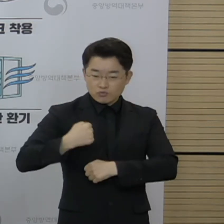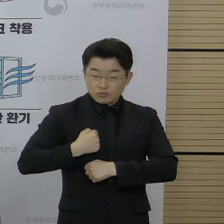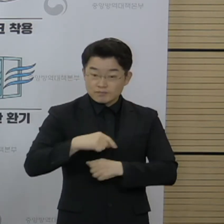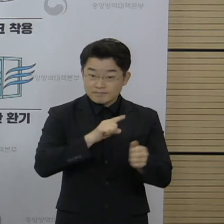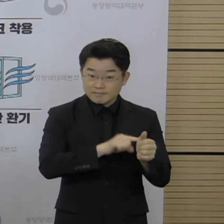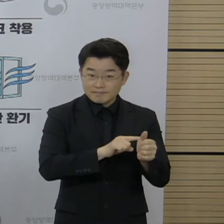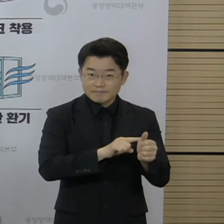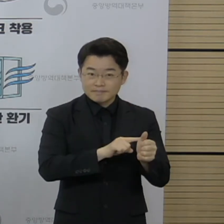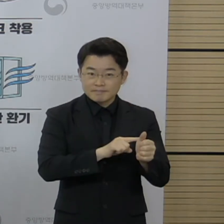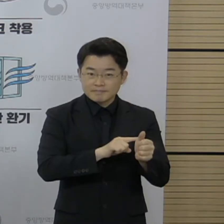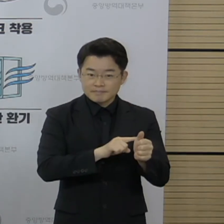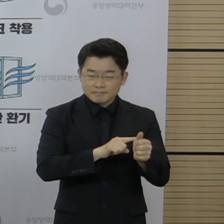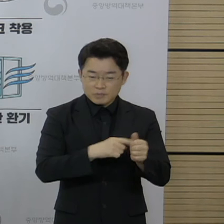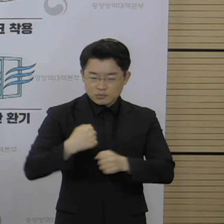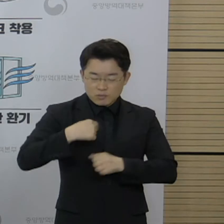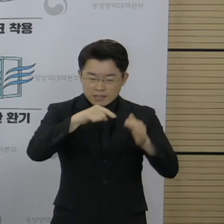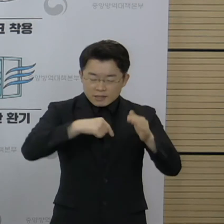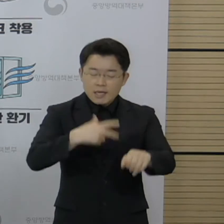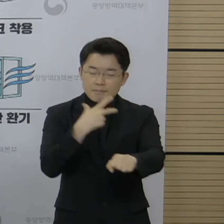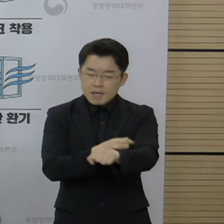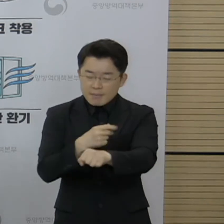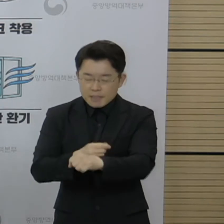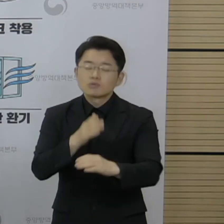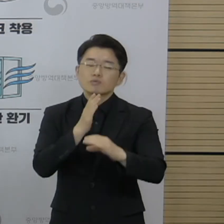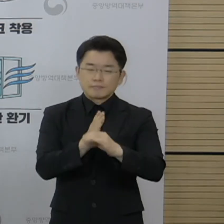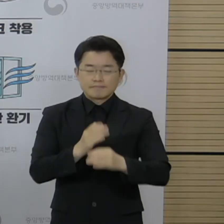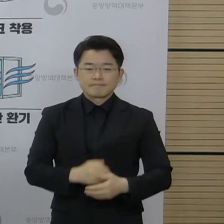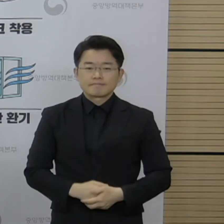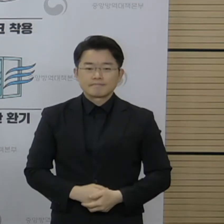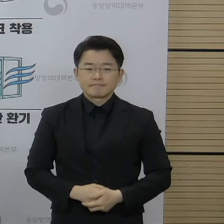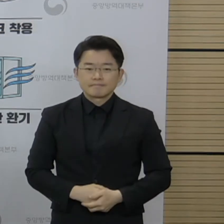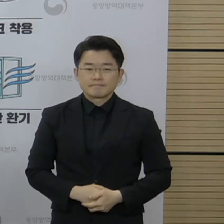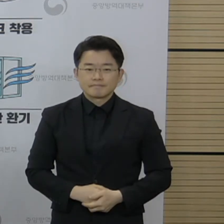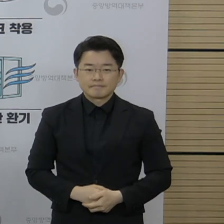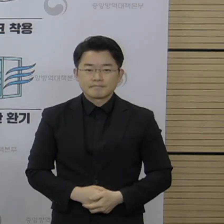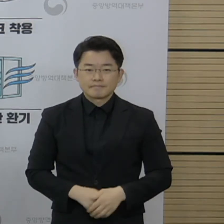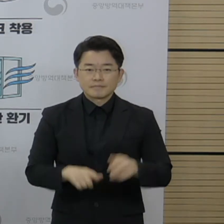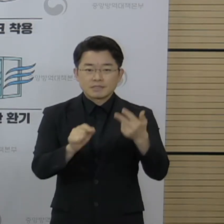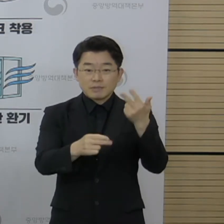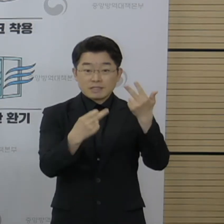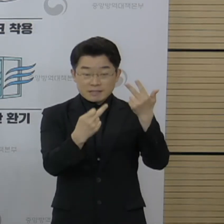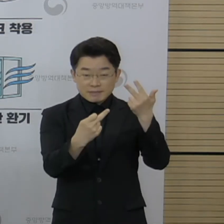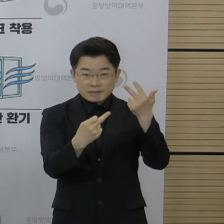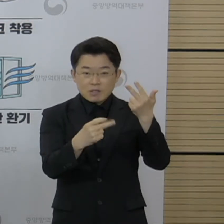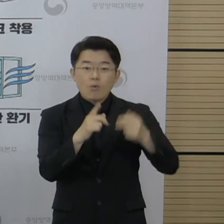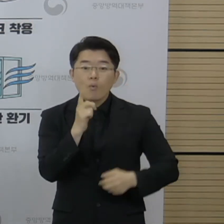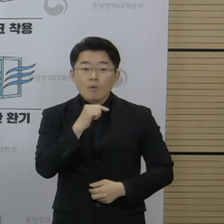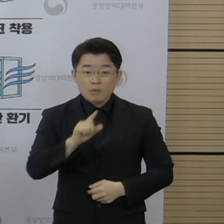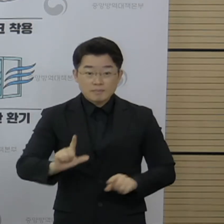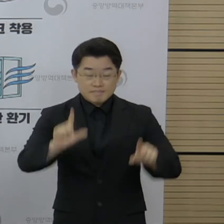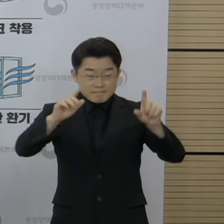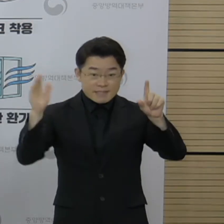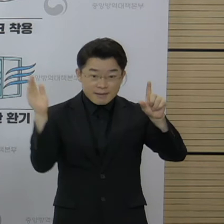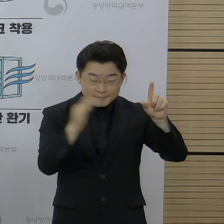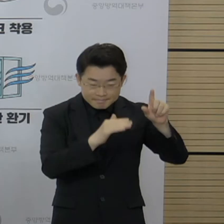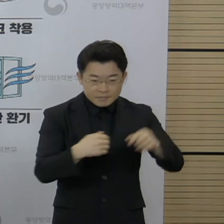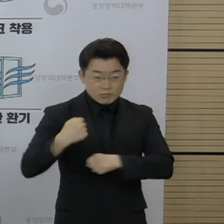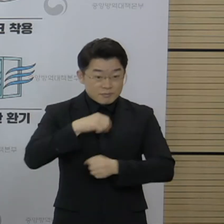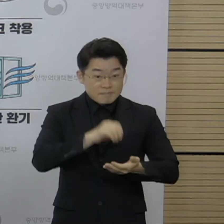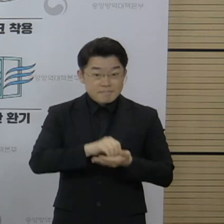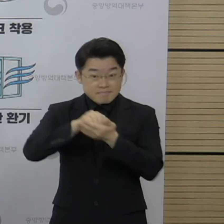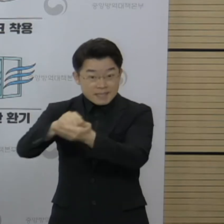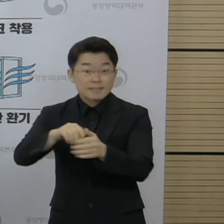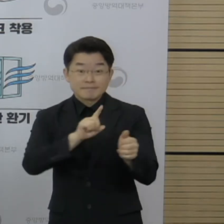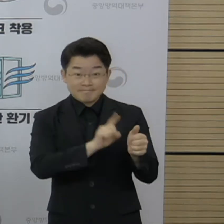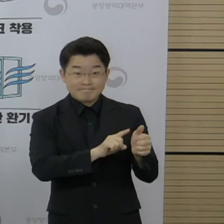대상으로 자체 예방접종을 실시하고 있습니다. 7월 12일 월요일부터 입영 예정 장정을